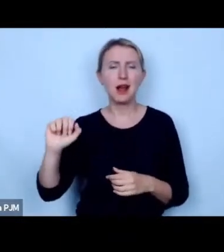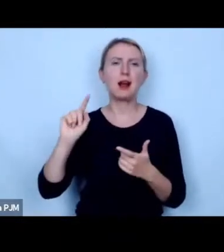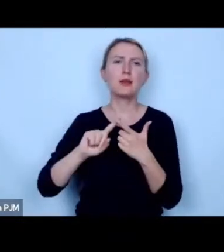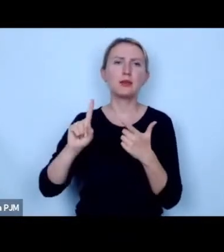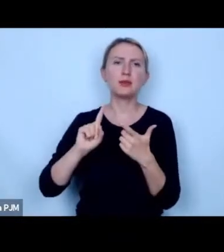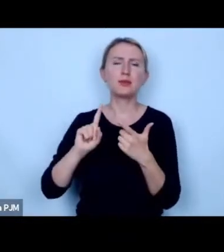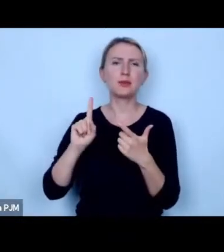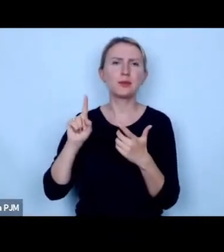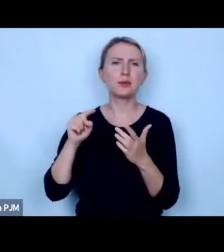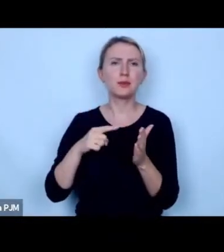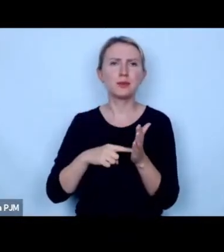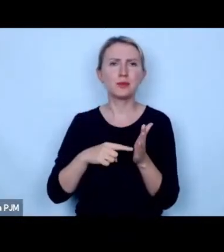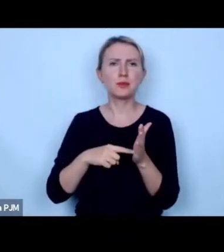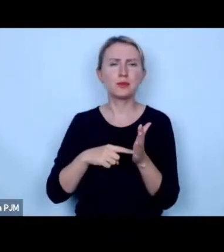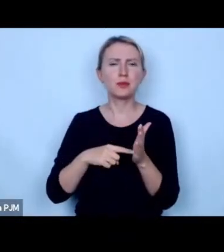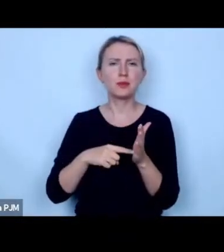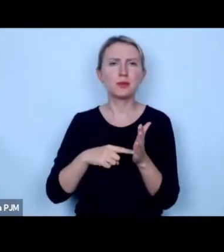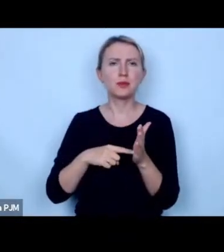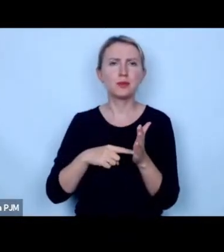stłuszczo